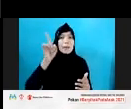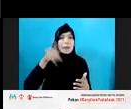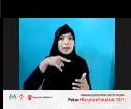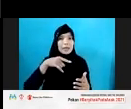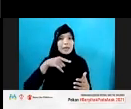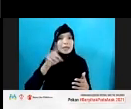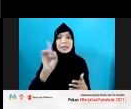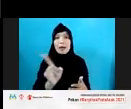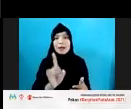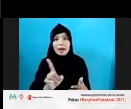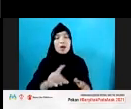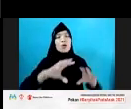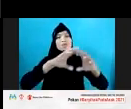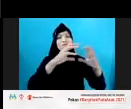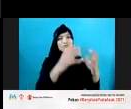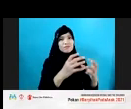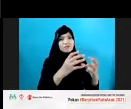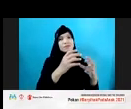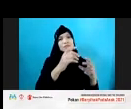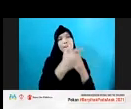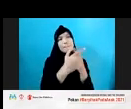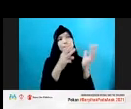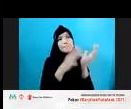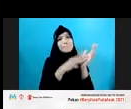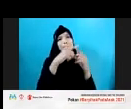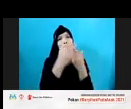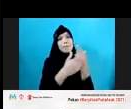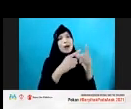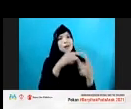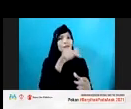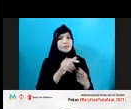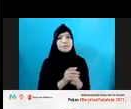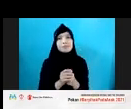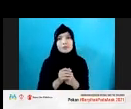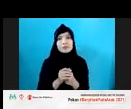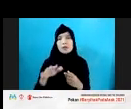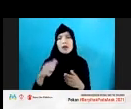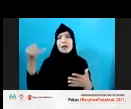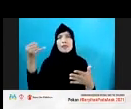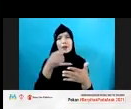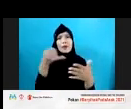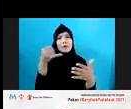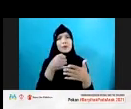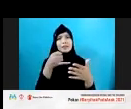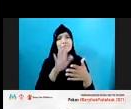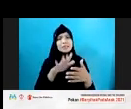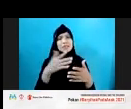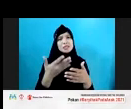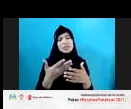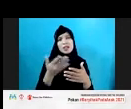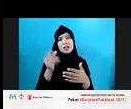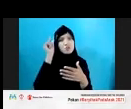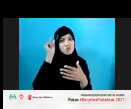itu. Itu yang juga harus kita pahamin. Sehingga memang intervensinya jadi unik. Berbeda dengan intervensi